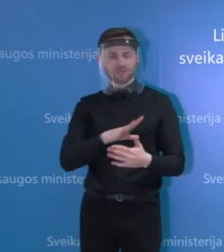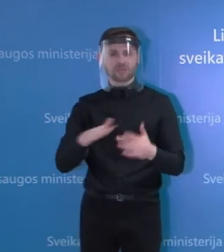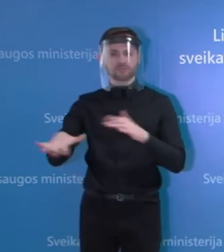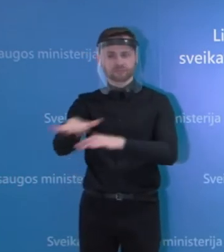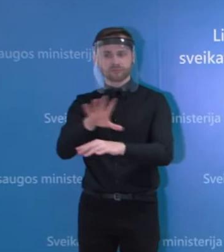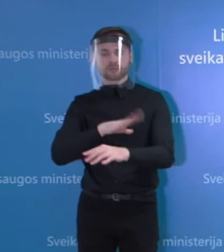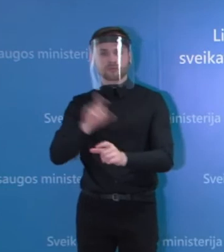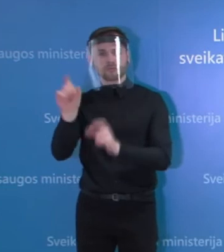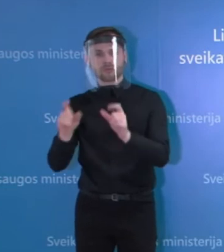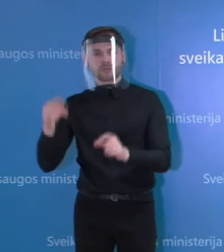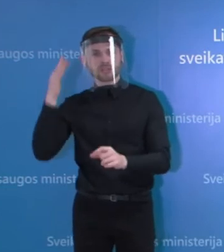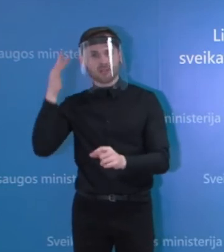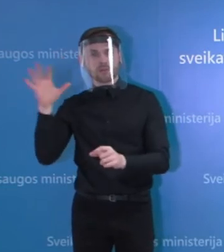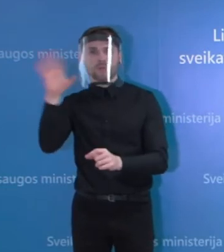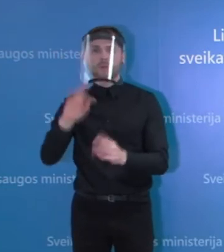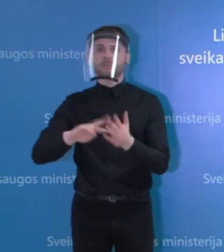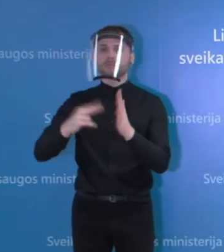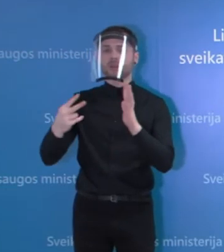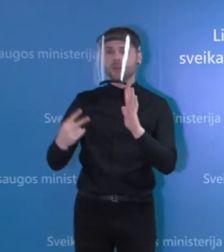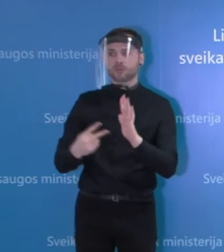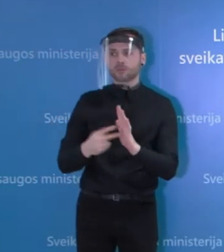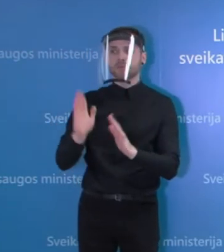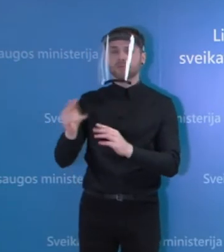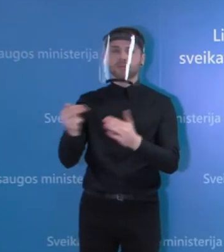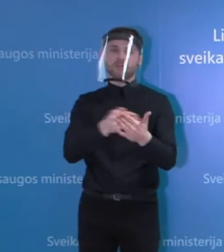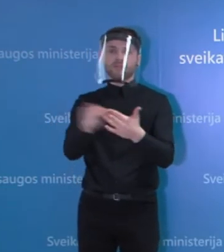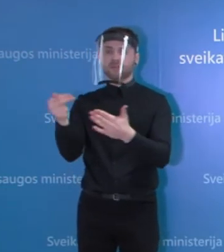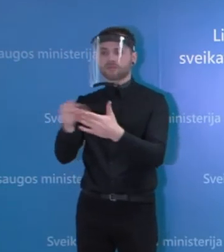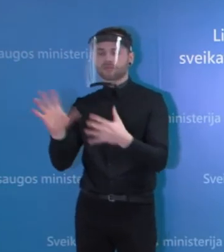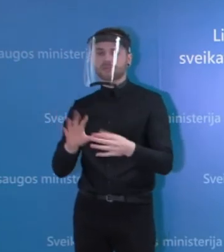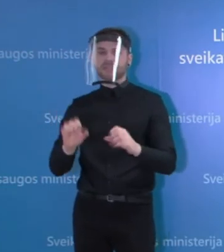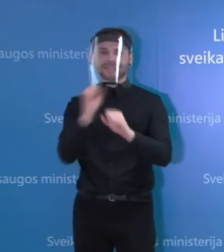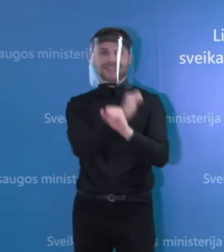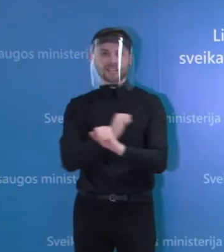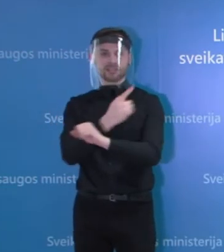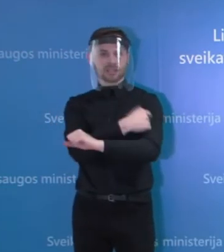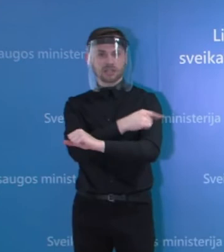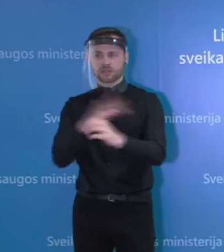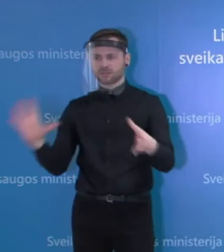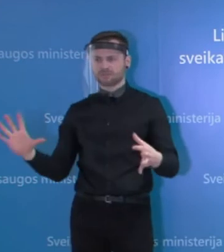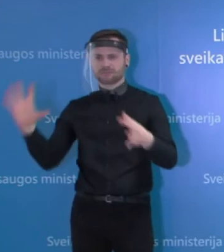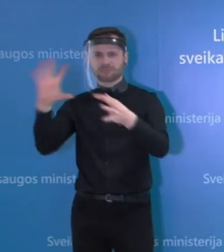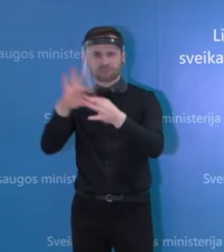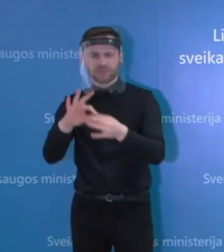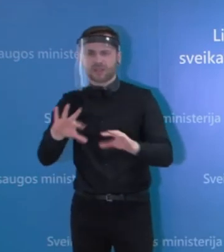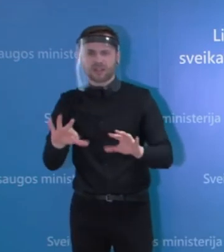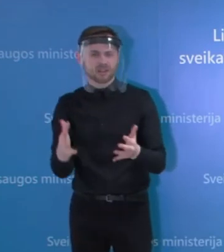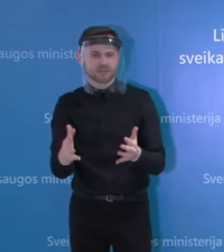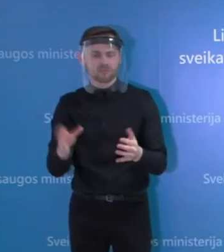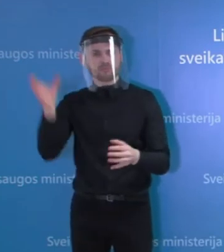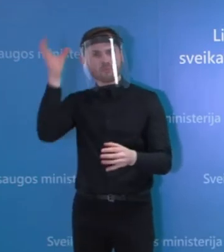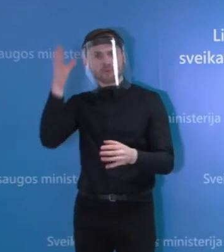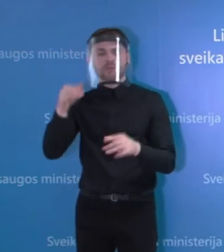pasigirstančiais varsimais apie planuojamą įsteigų jungimą NVI su santros klinikomis? Kaip dabar siūlomis sprendimai paveiks